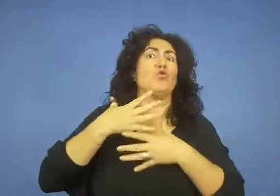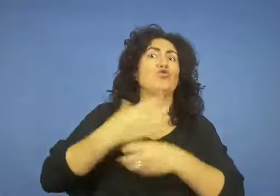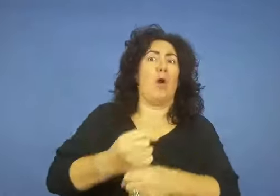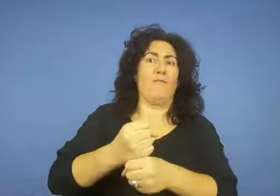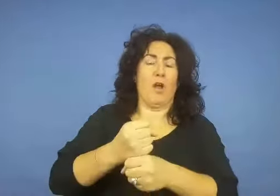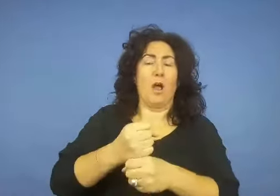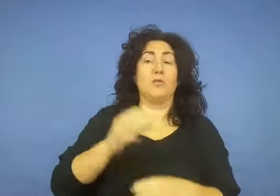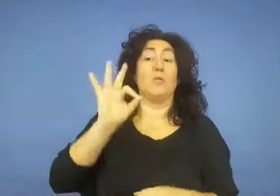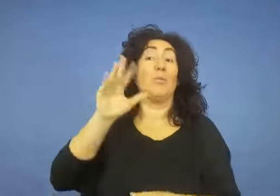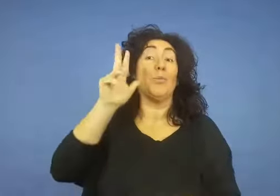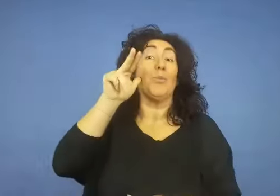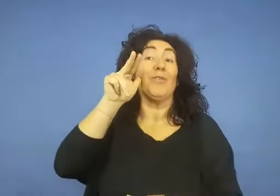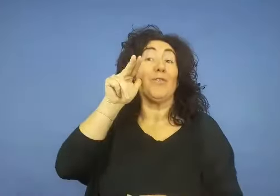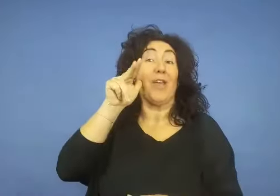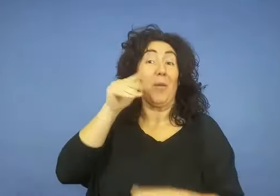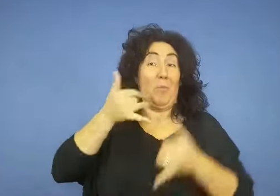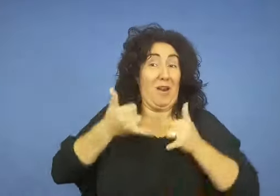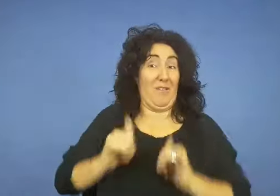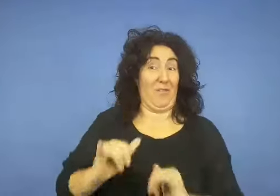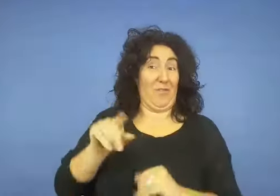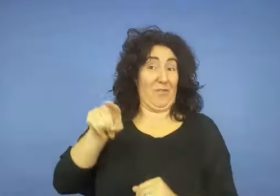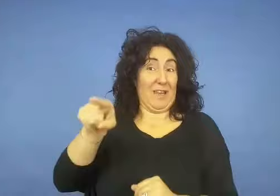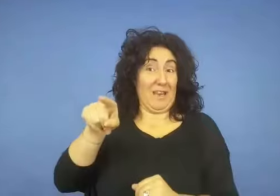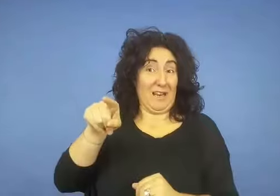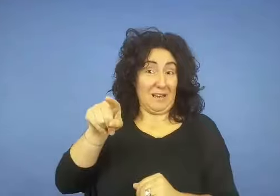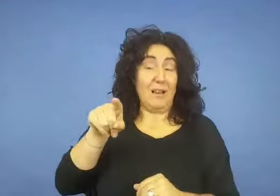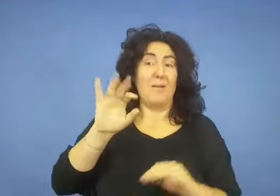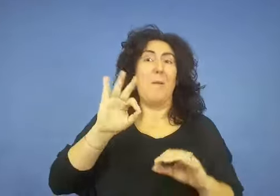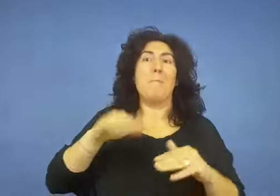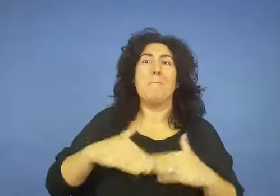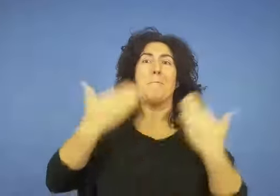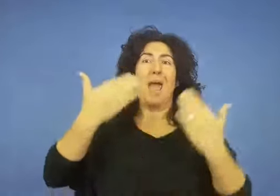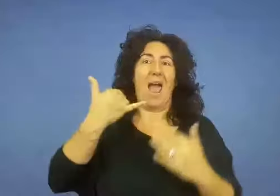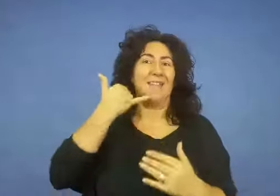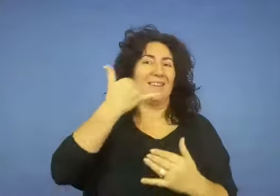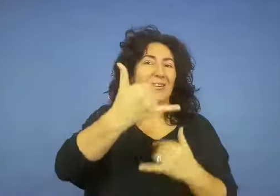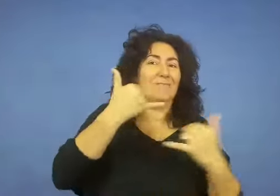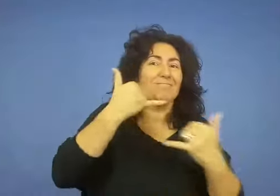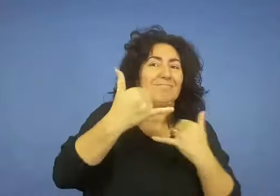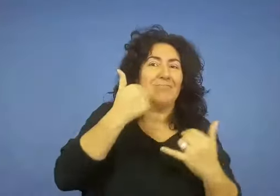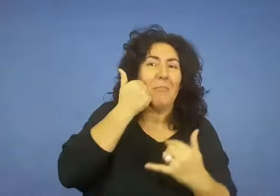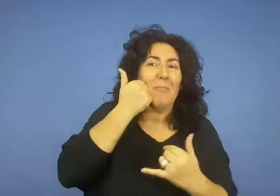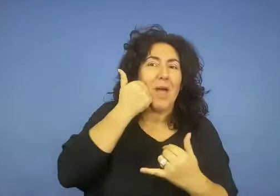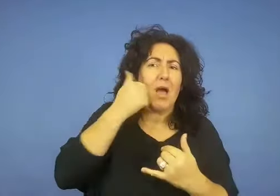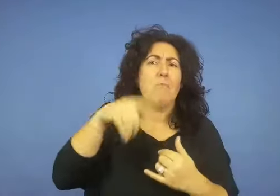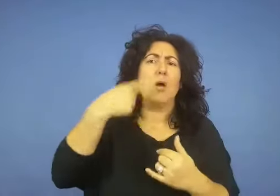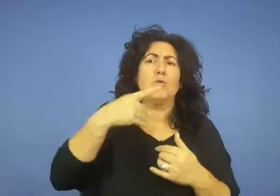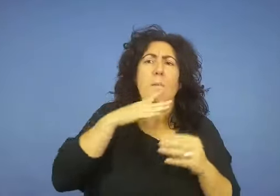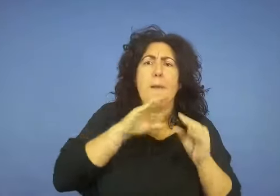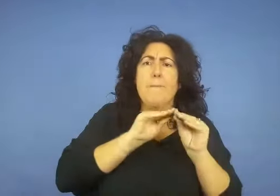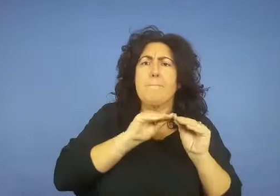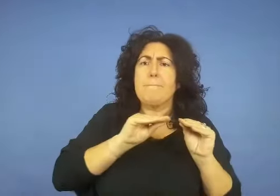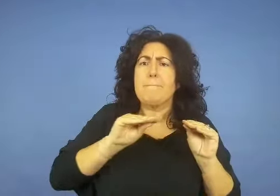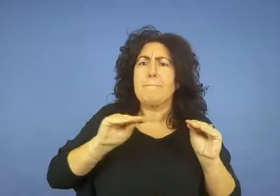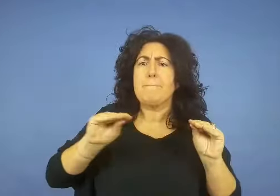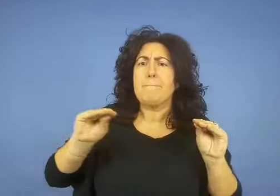aveva parlato con la madre al telefono in mattinata, ma dopo non era più riuscita a mettersi in